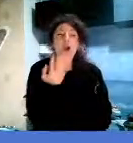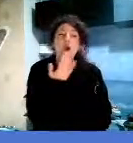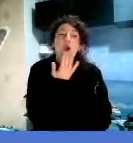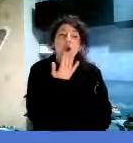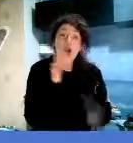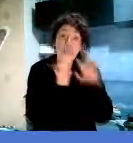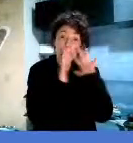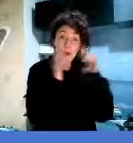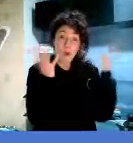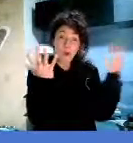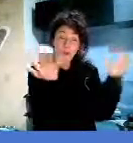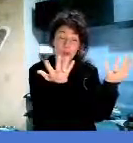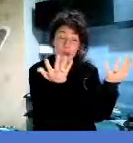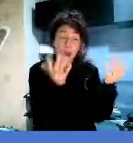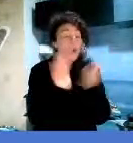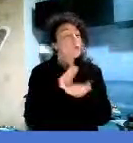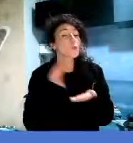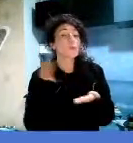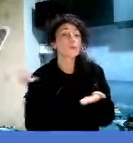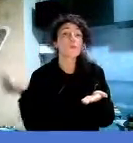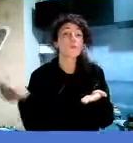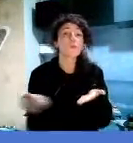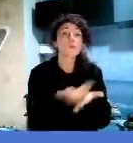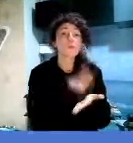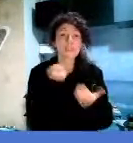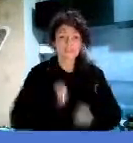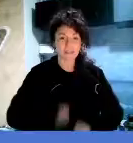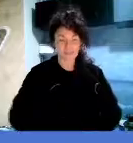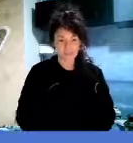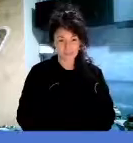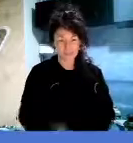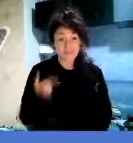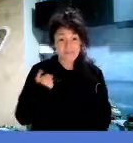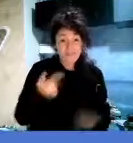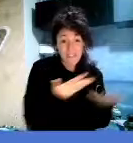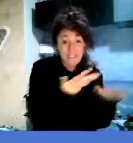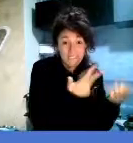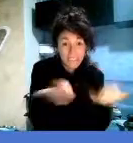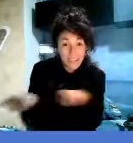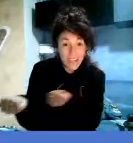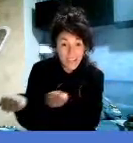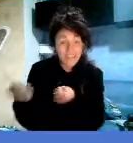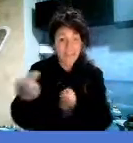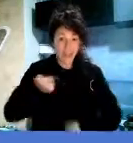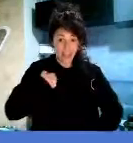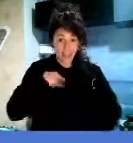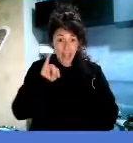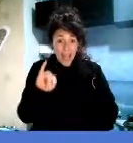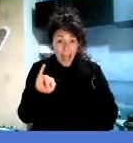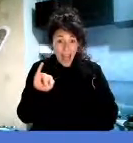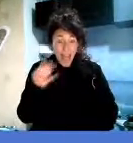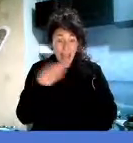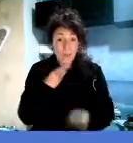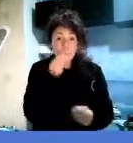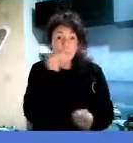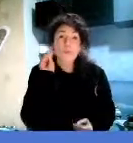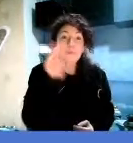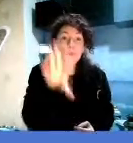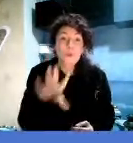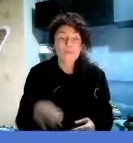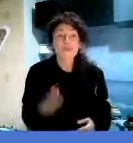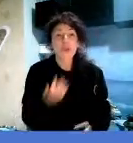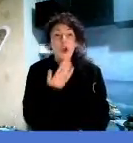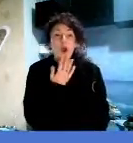E vi saluto e vi mando anch'io un bacio fatto di tutti i colori del mondo. A presto! E